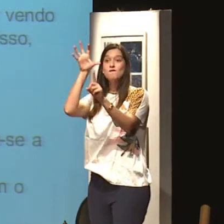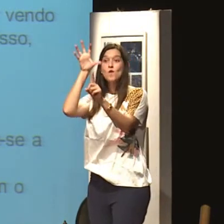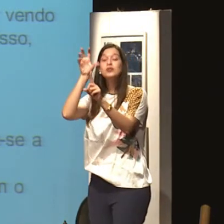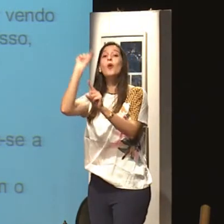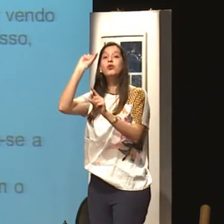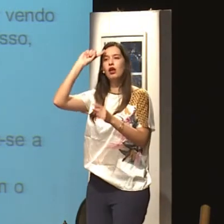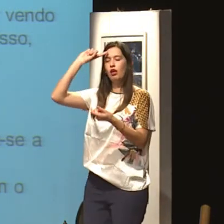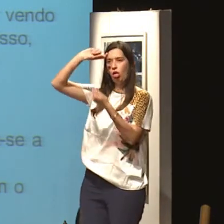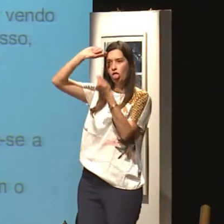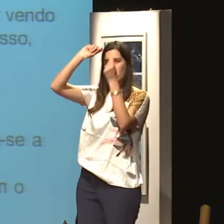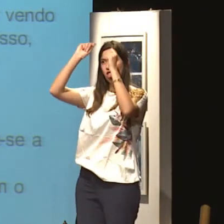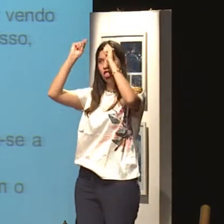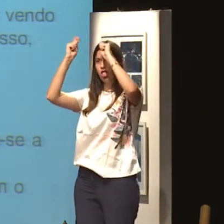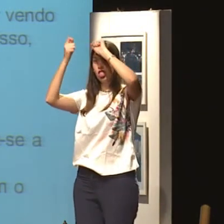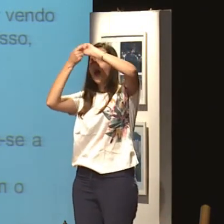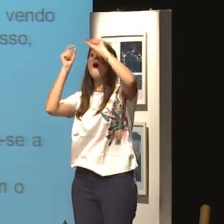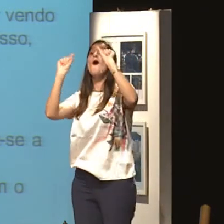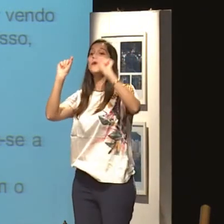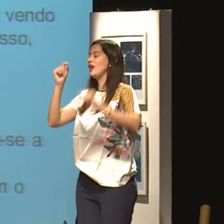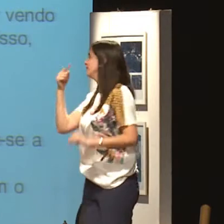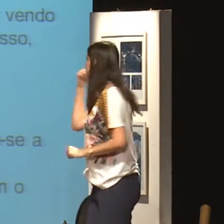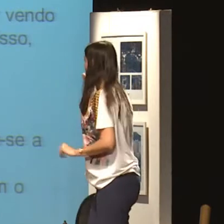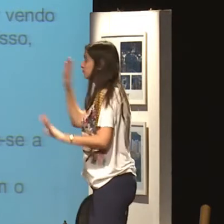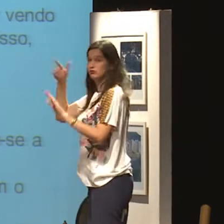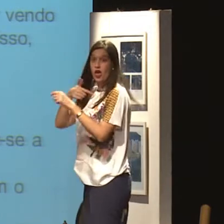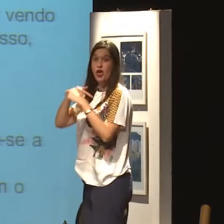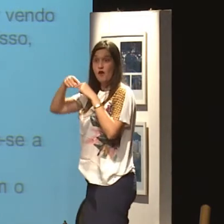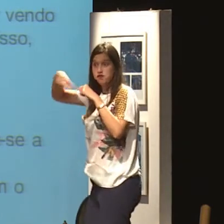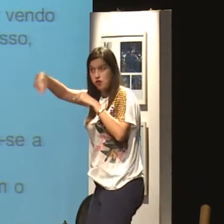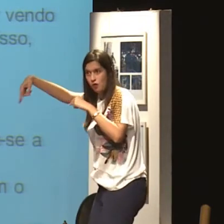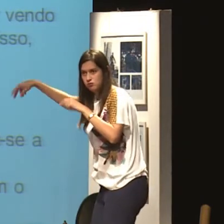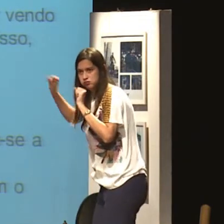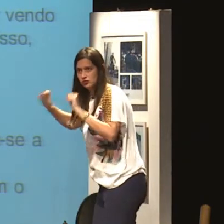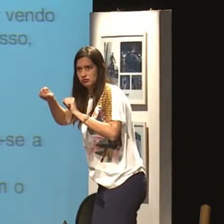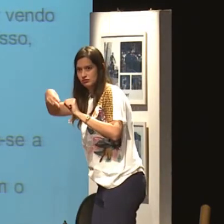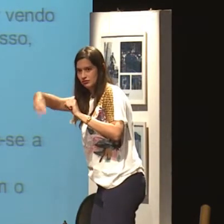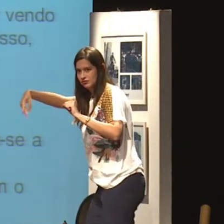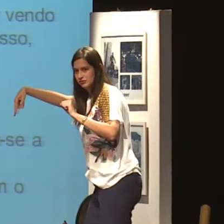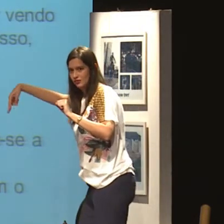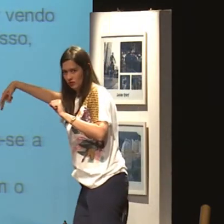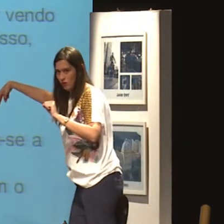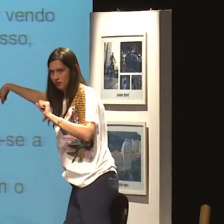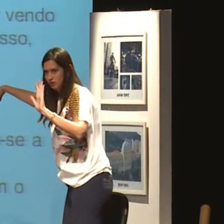Esses filmes pornográficos, eles influenciam de uma forma negativa a mente nas pessoas. Eu vou andar até ali, pode?